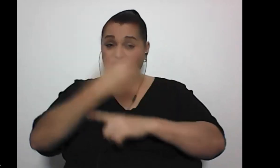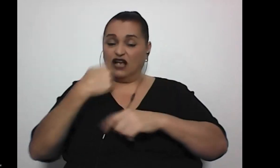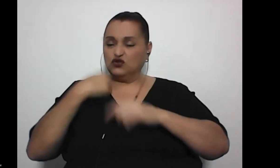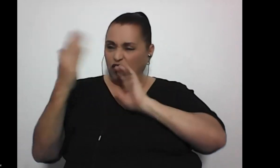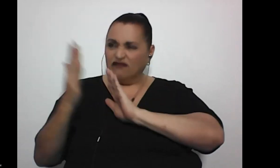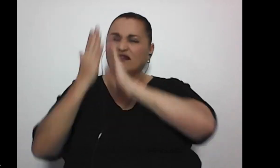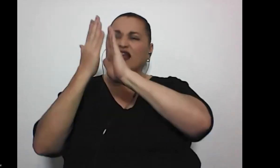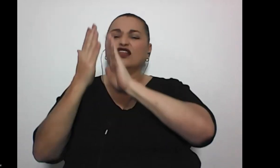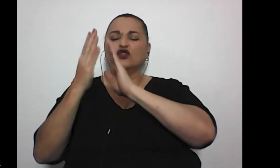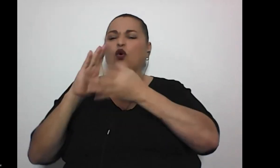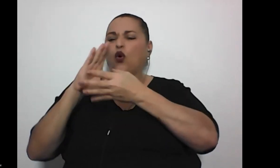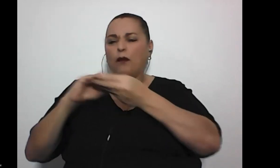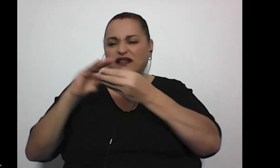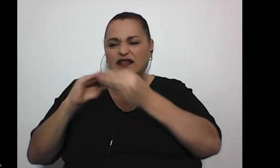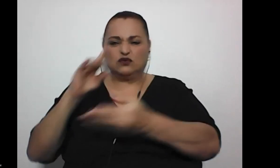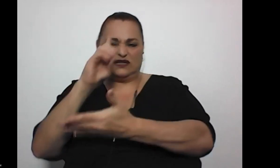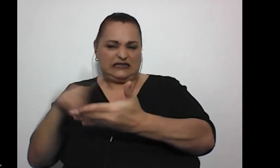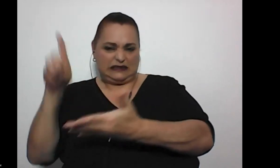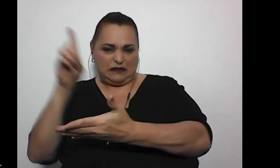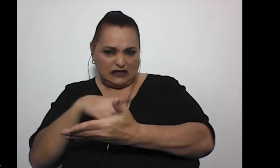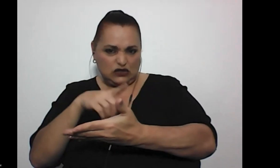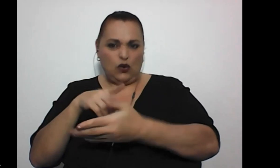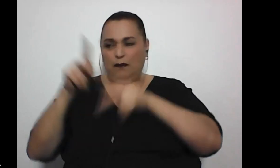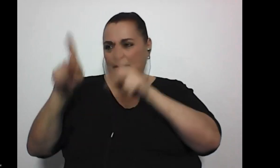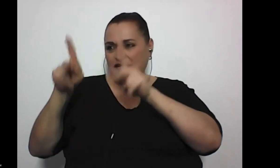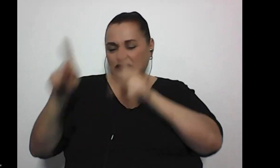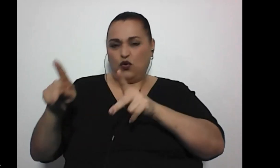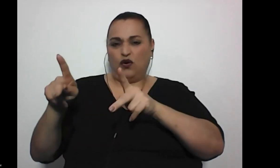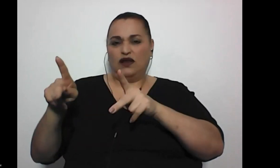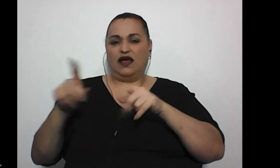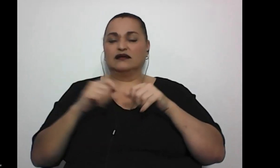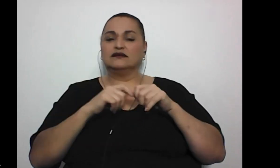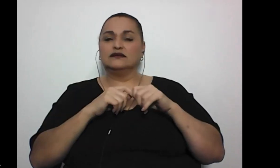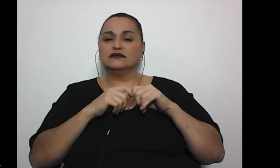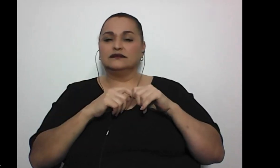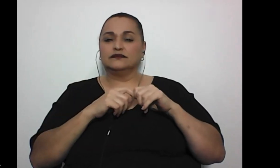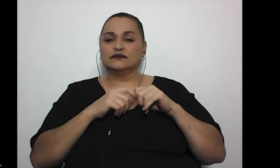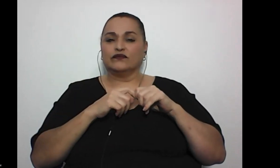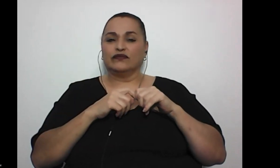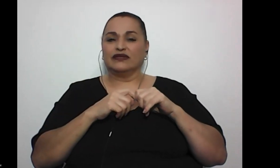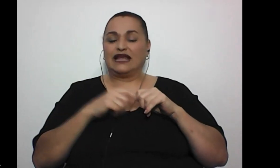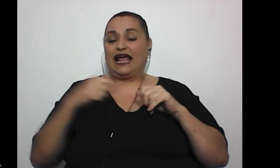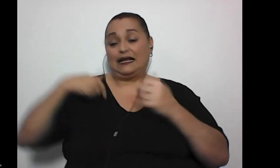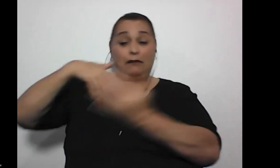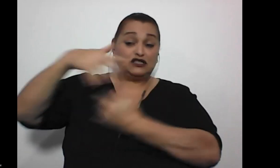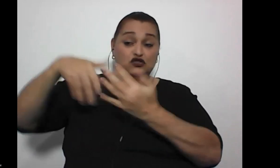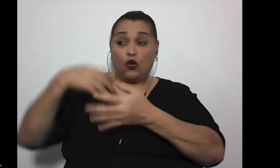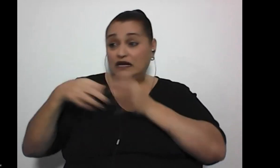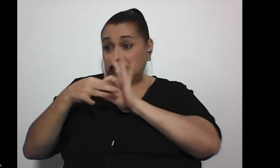son comentarios discriminatorios, ¿verdad? De personas, este, digamos, alrededor mío